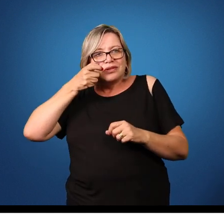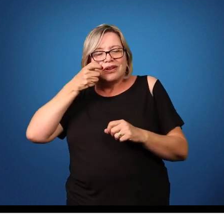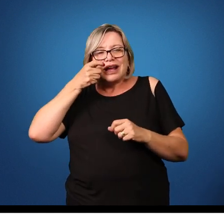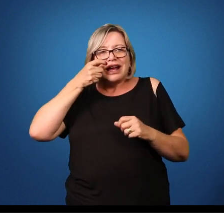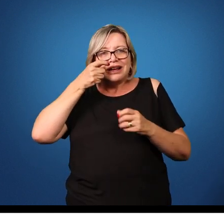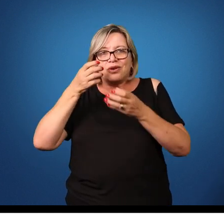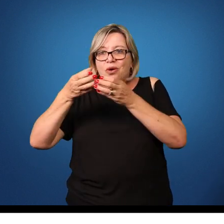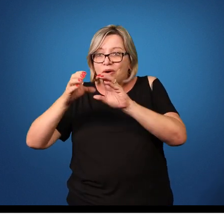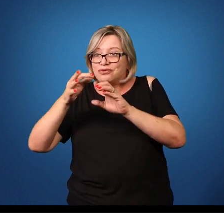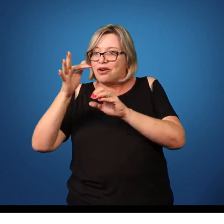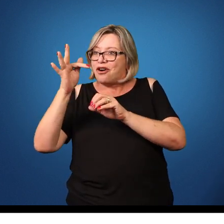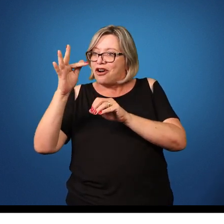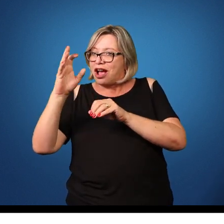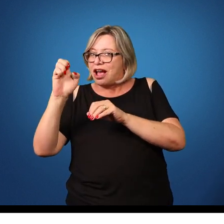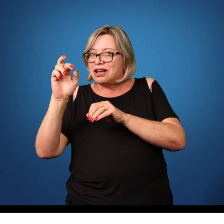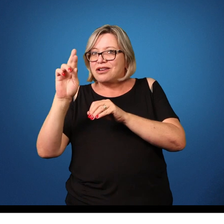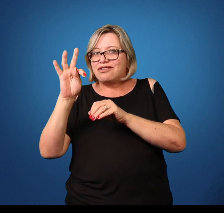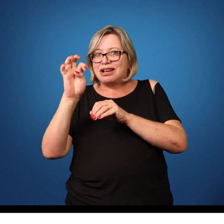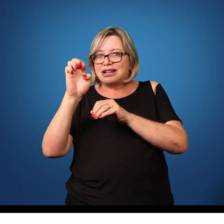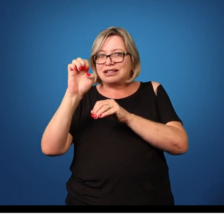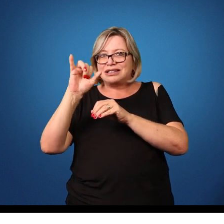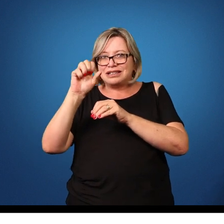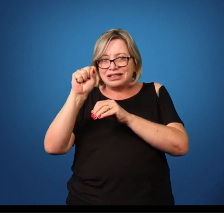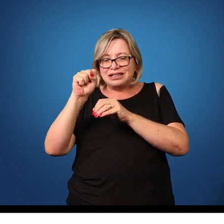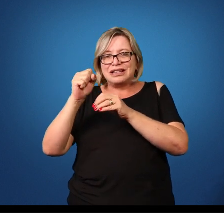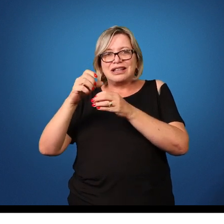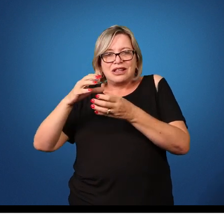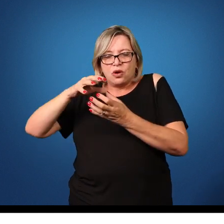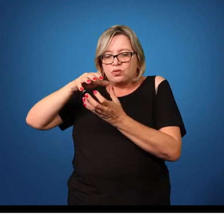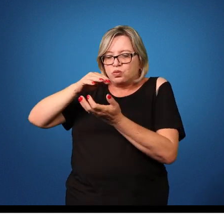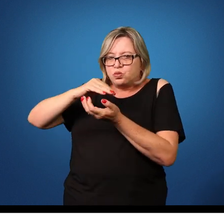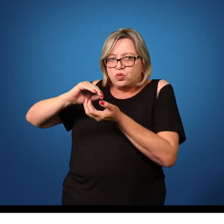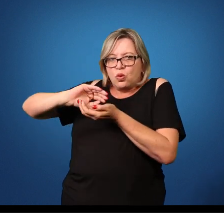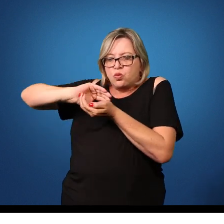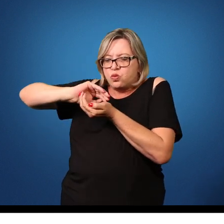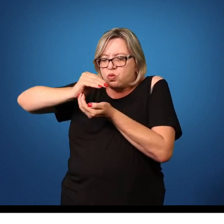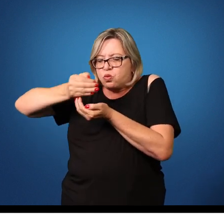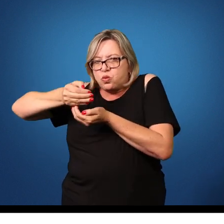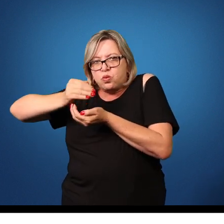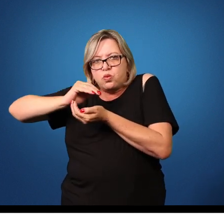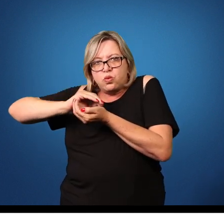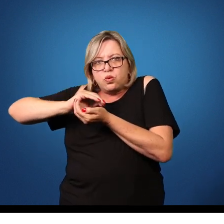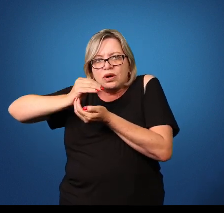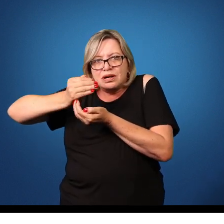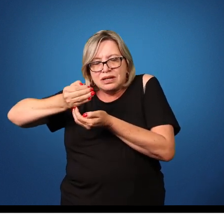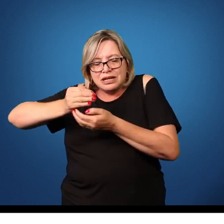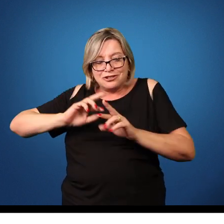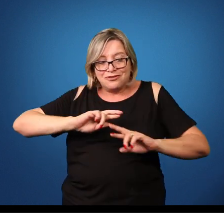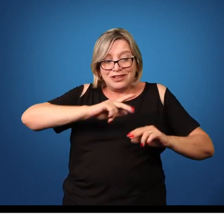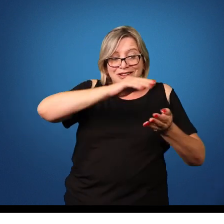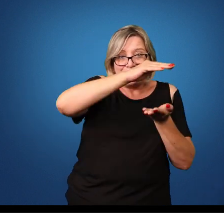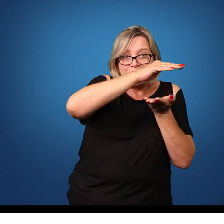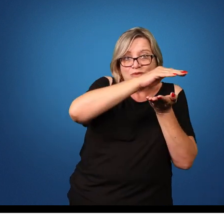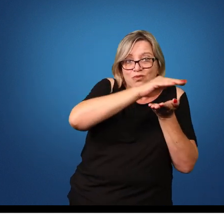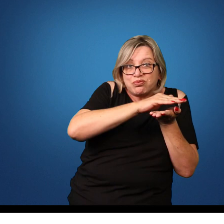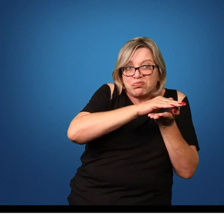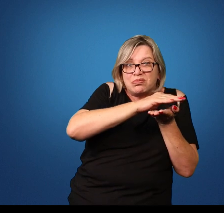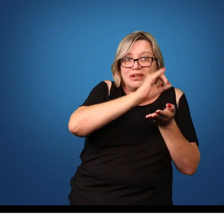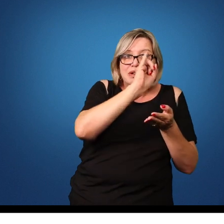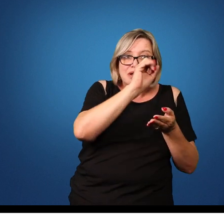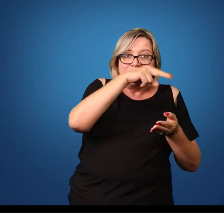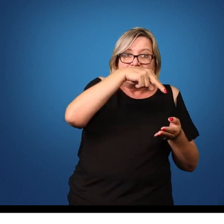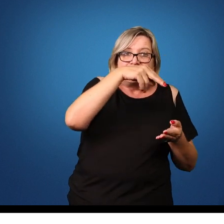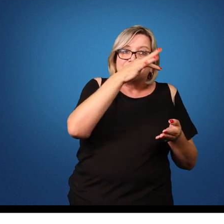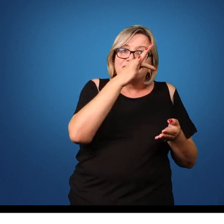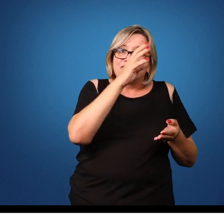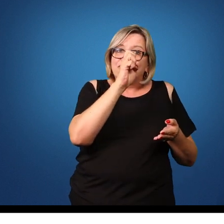férteis dos inférteis. Os ovos férteis apresentam esse formato esférico, diferentemente dos inférteis, que não